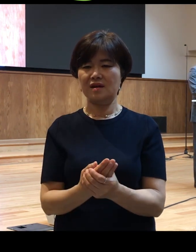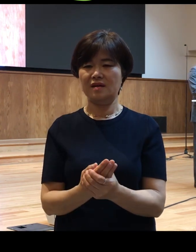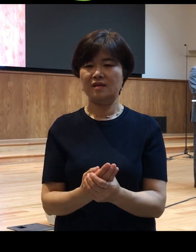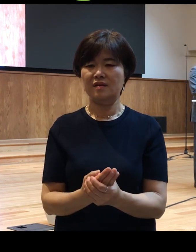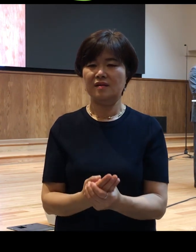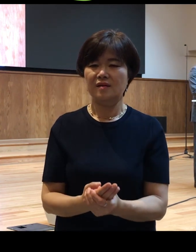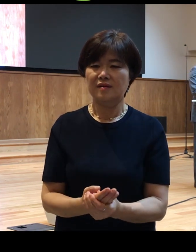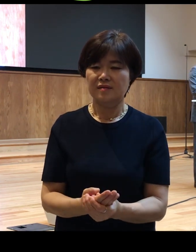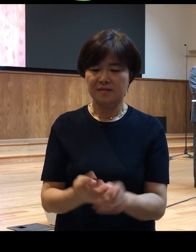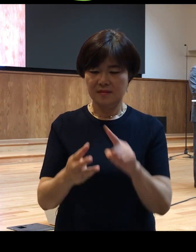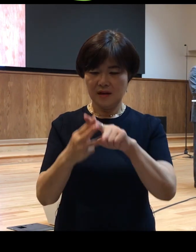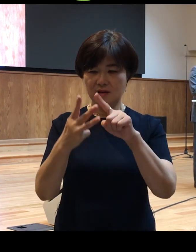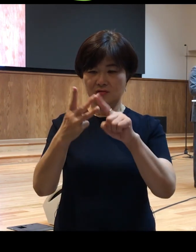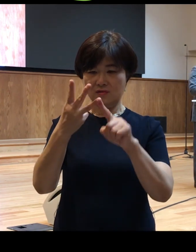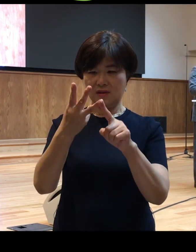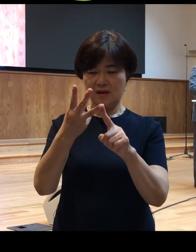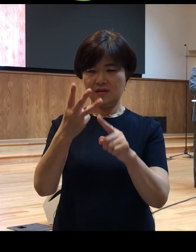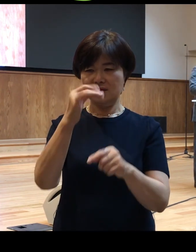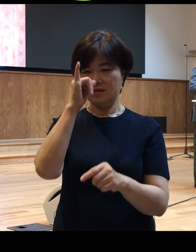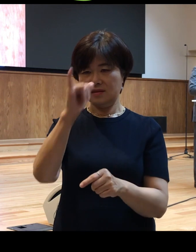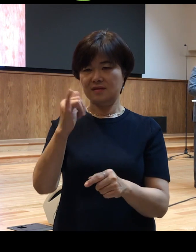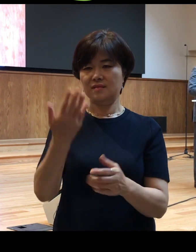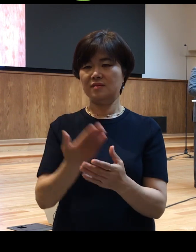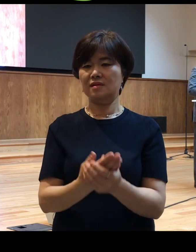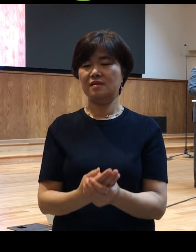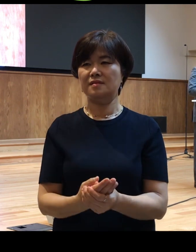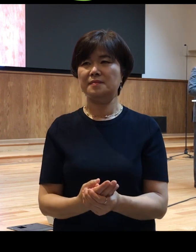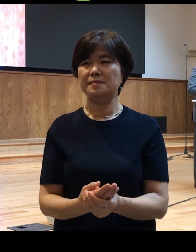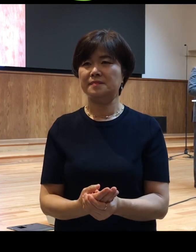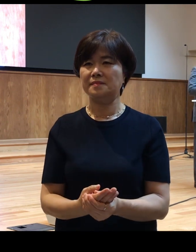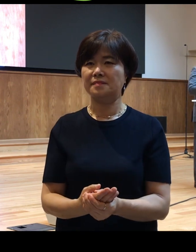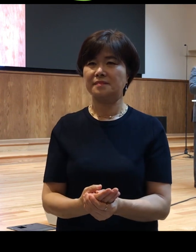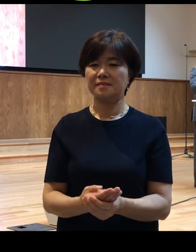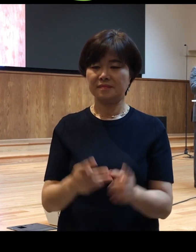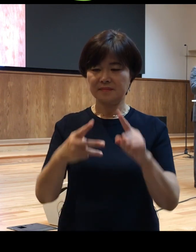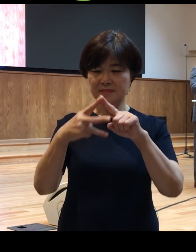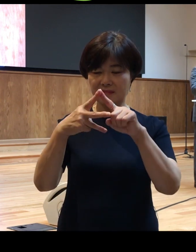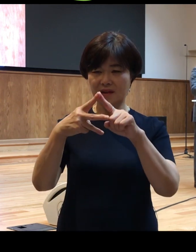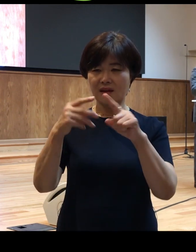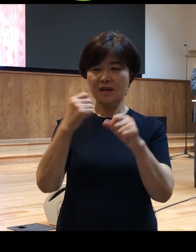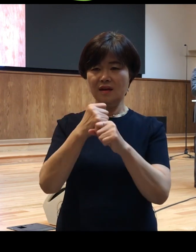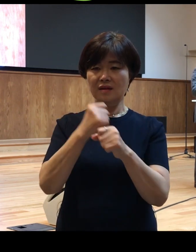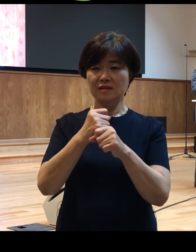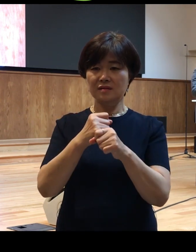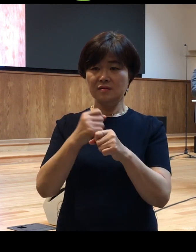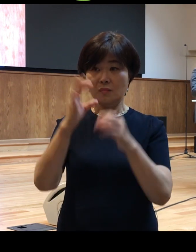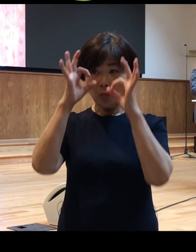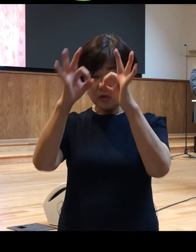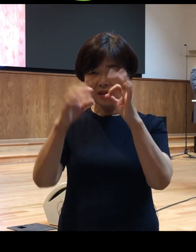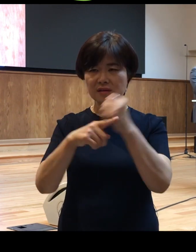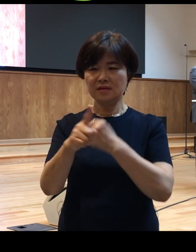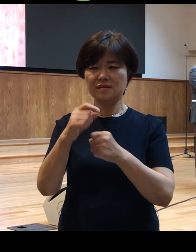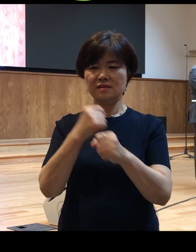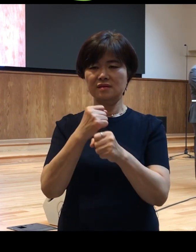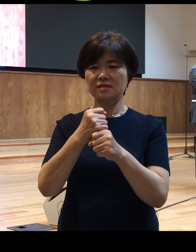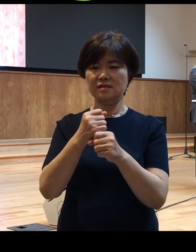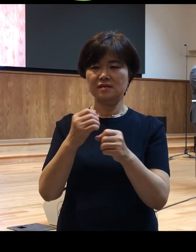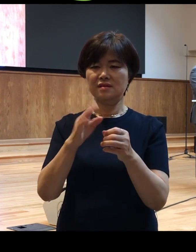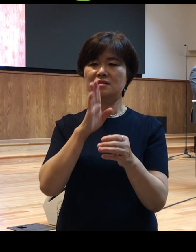아테니조 이런 단어들이 있습니다 그럼 에이돈이라고 하는 단어는 영어에 to see 보다라는 것과